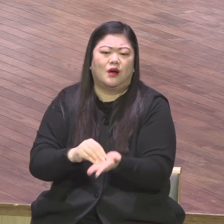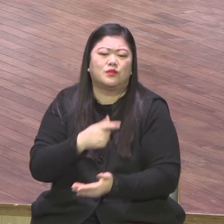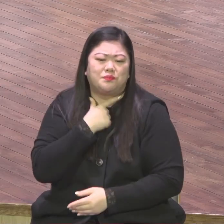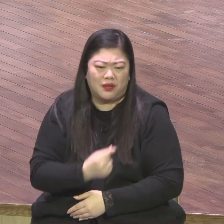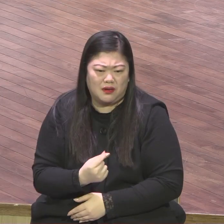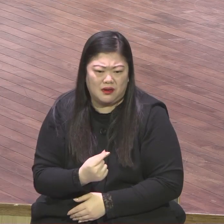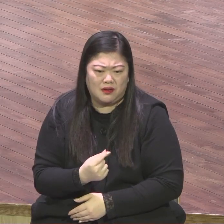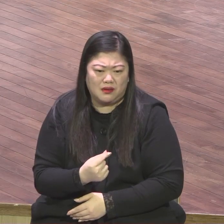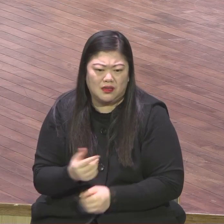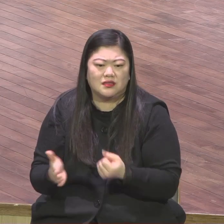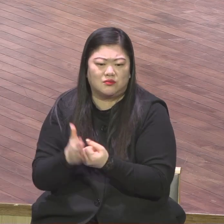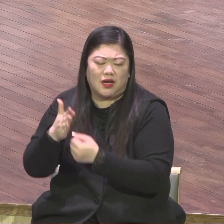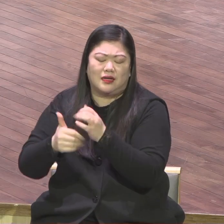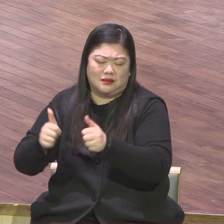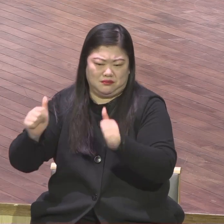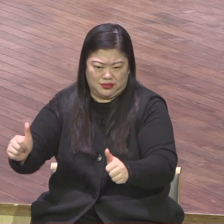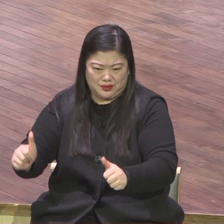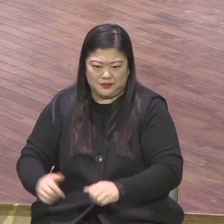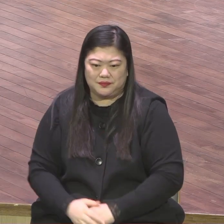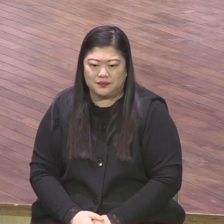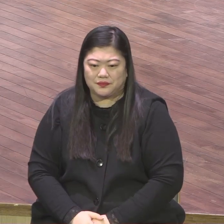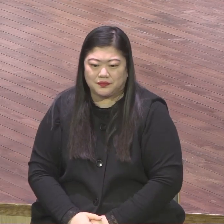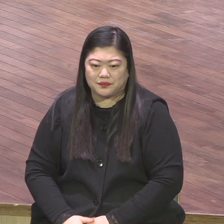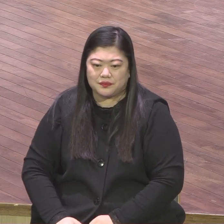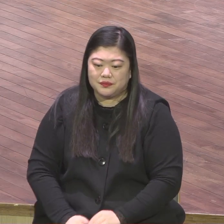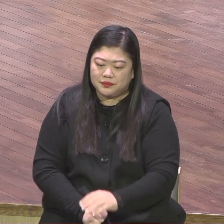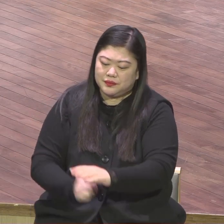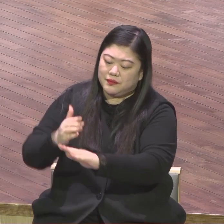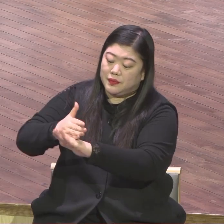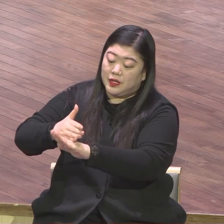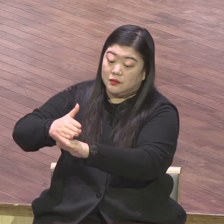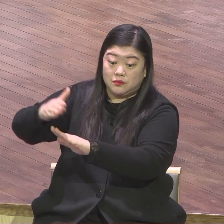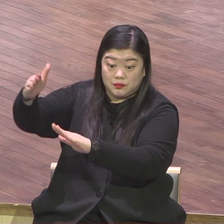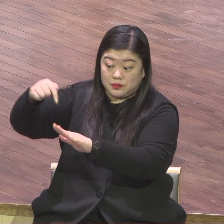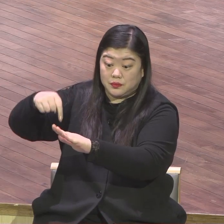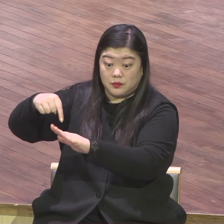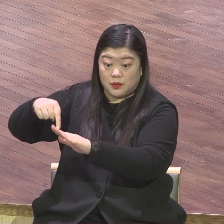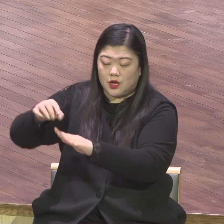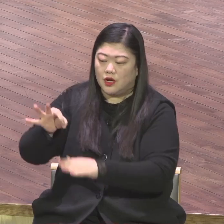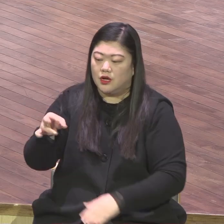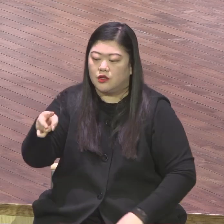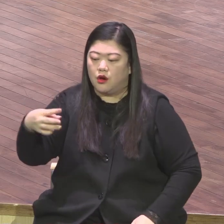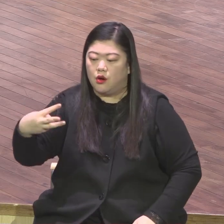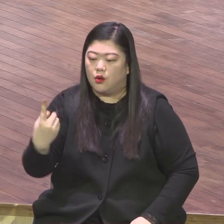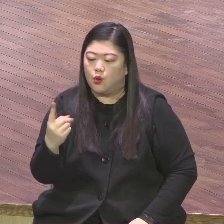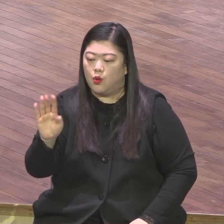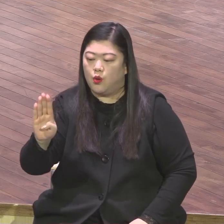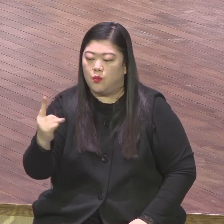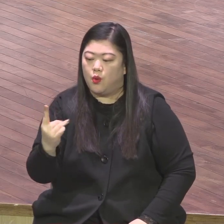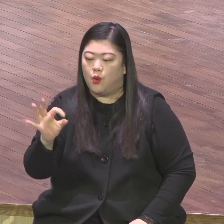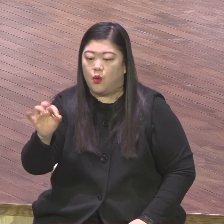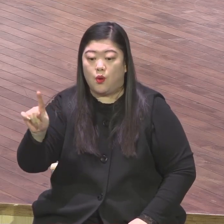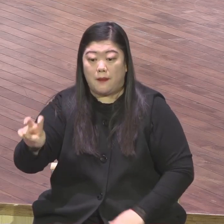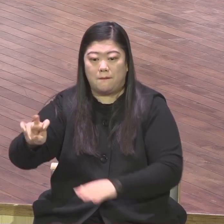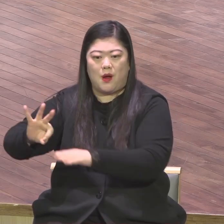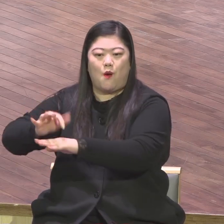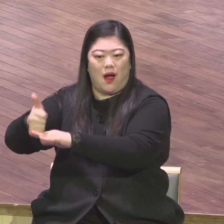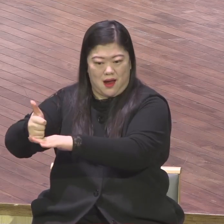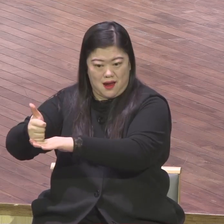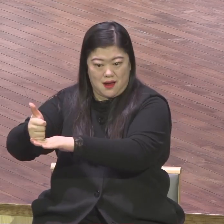당시 북이스라엘은 여로보암 이세가 있었는데 이 왕으로 있었어요 여로보암